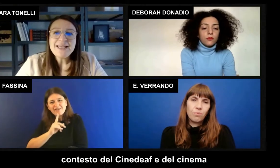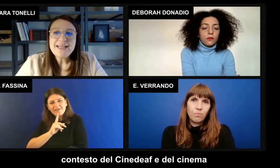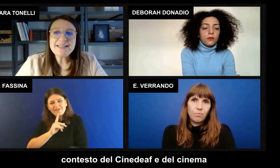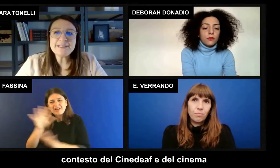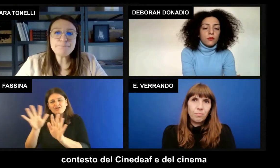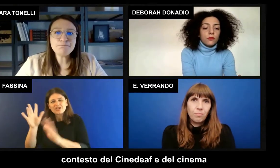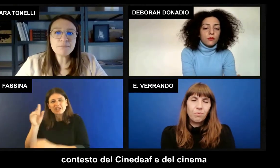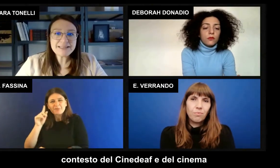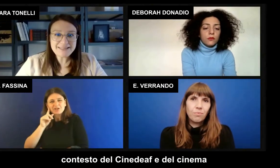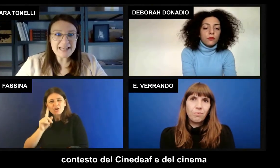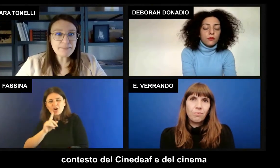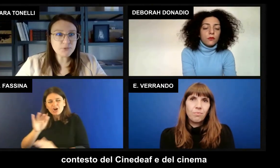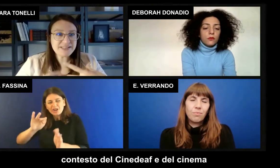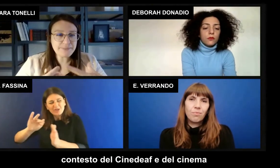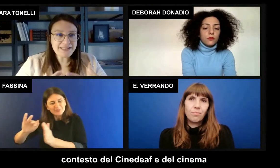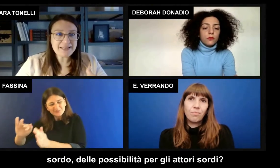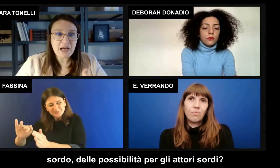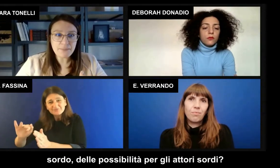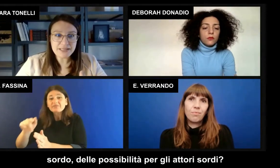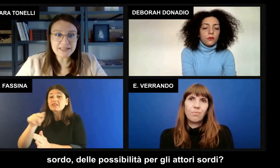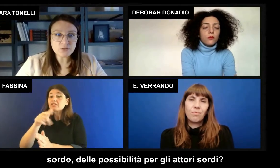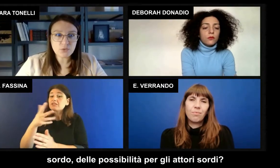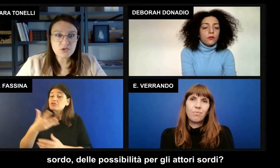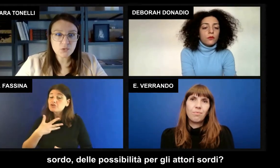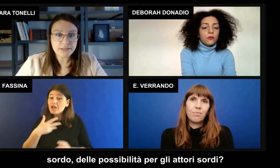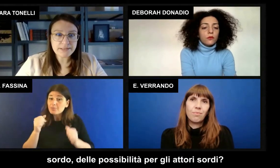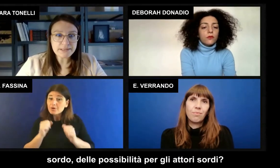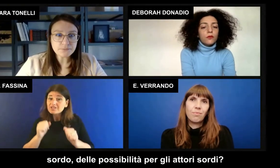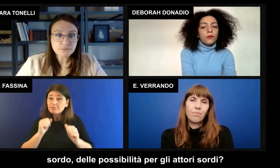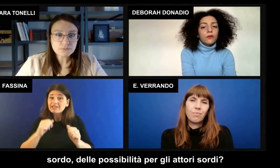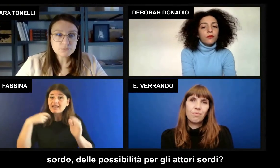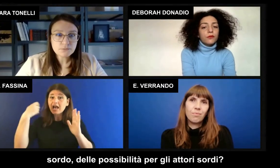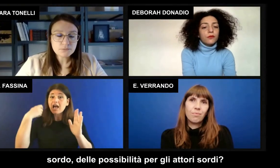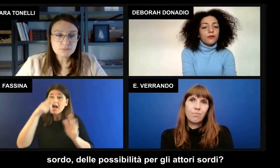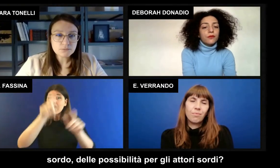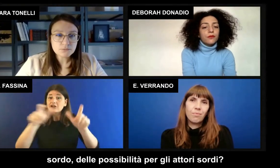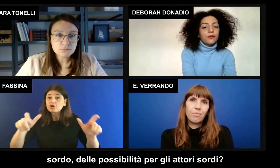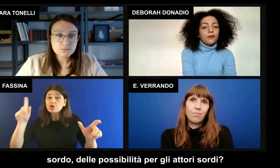sordo, delle possibilità per gli attori sordi?